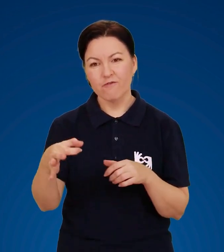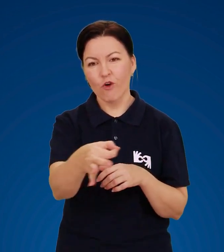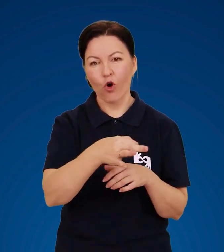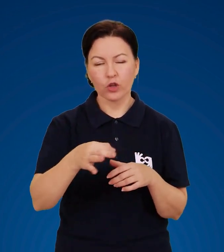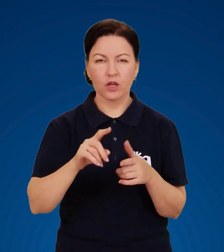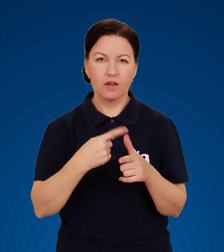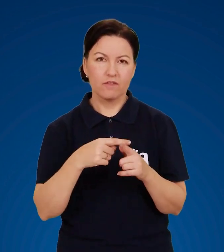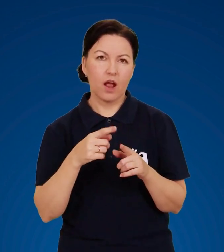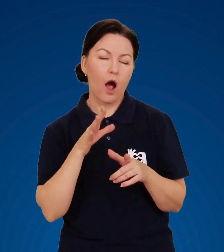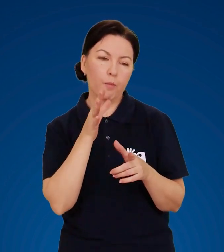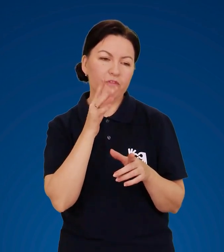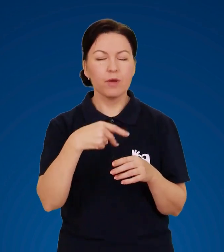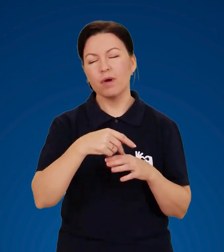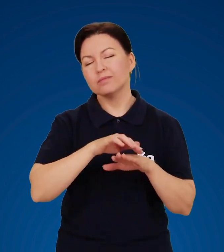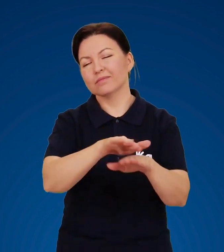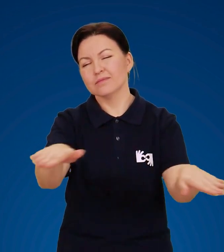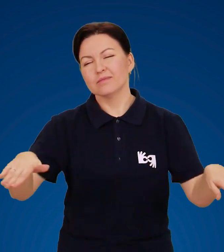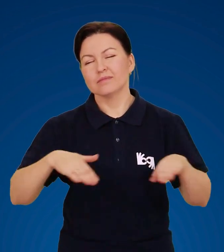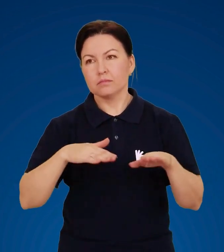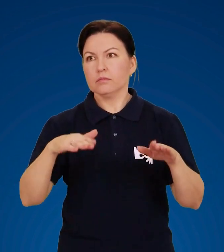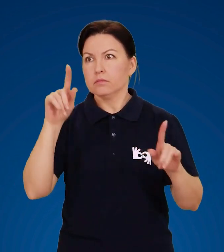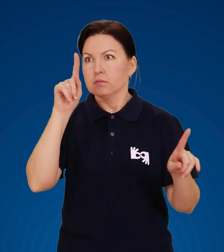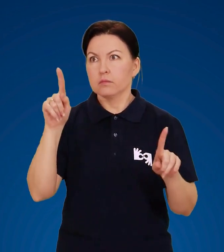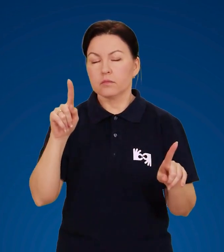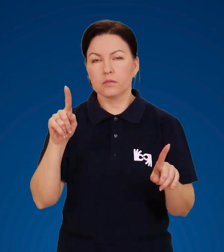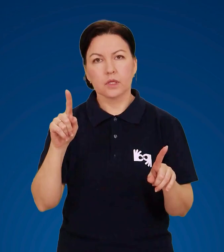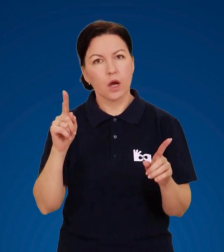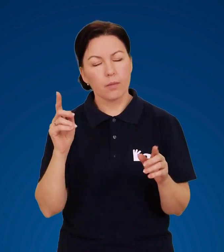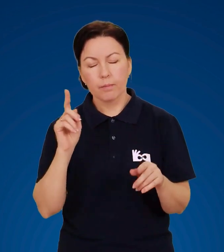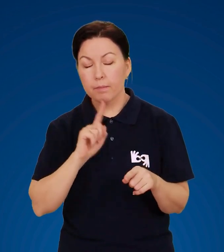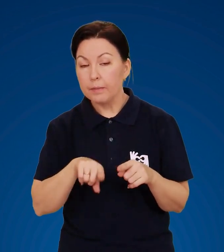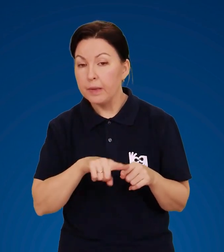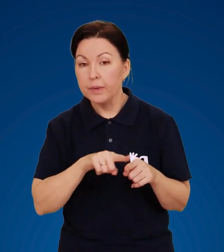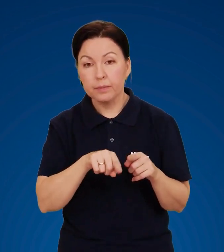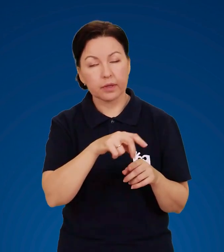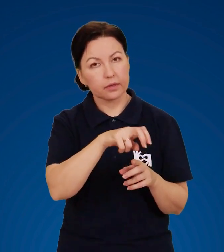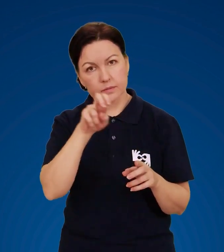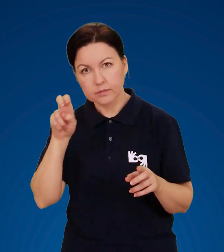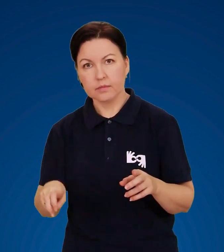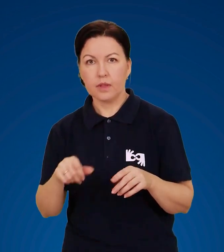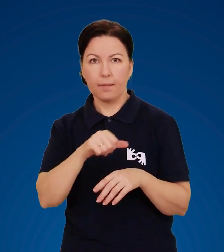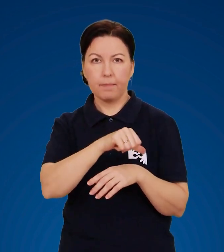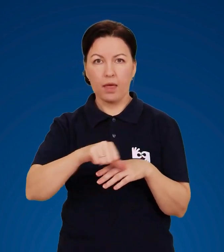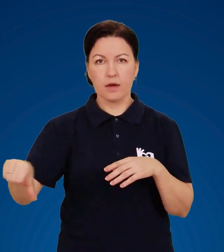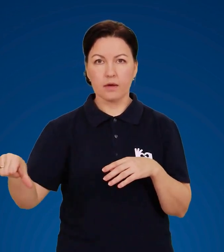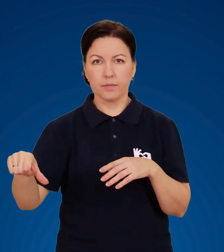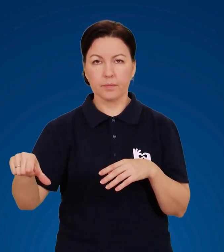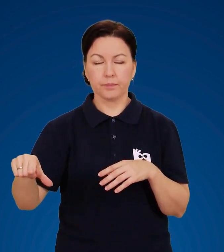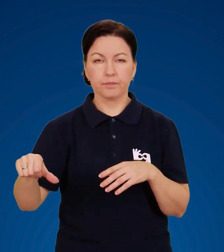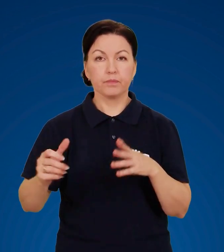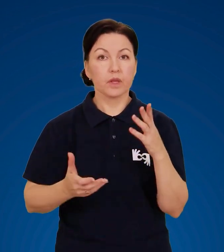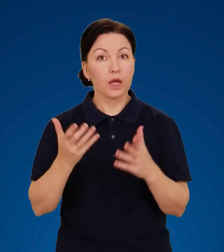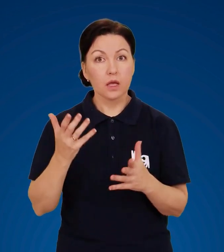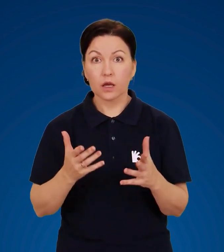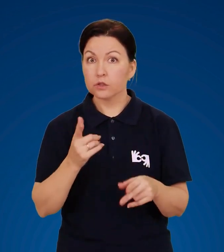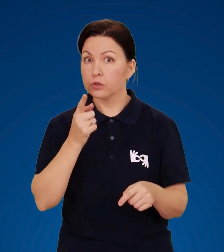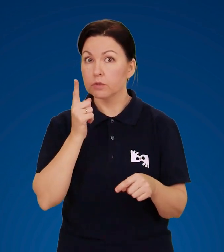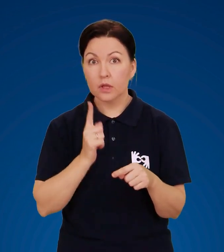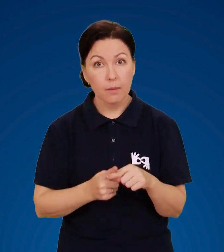водоймі або ви плавали у цей час, то найбезпечніше вибратися з води на берег. А